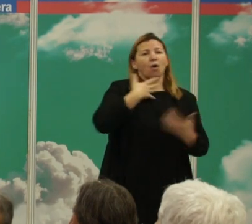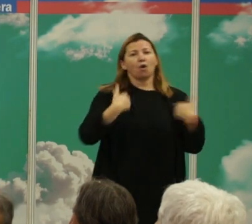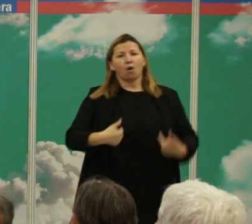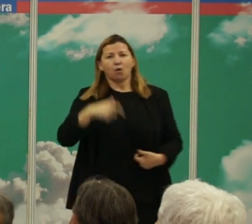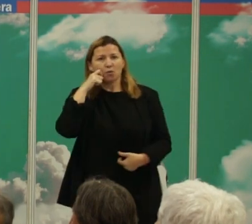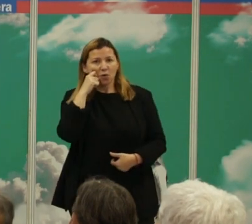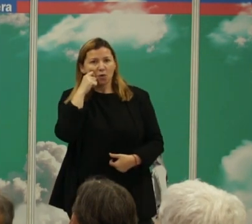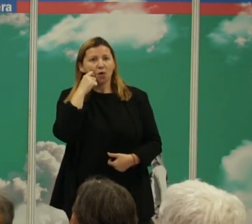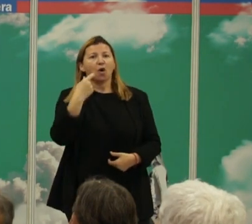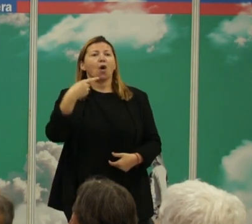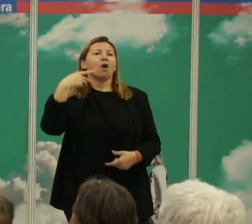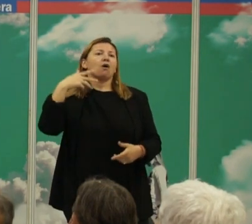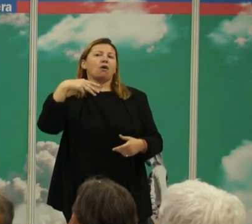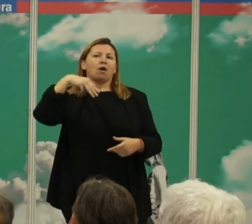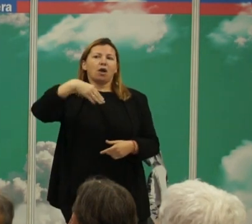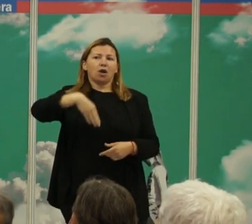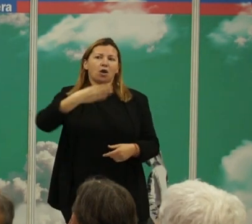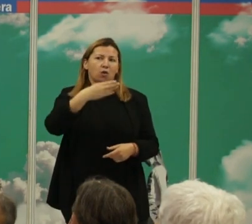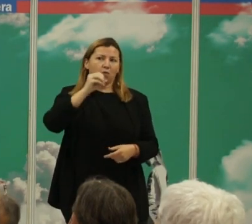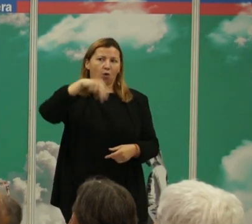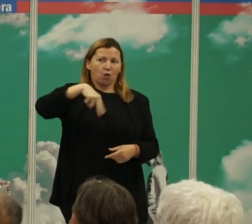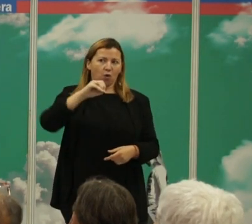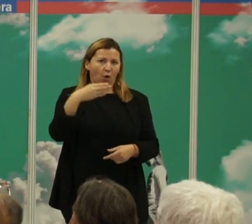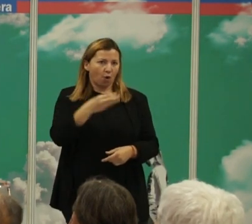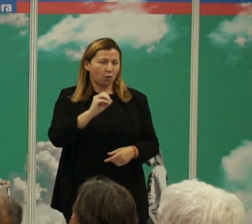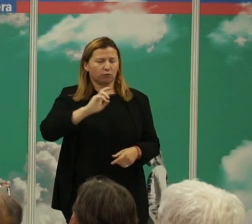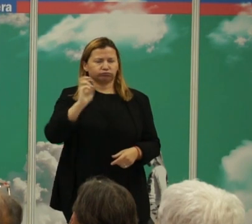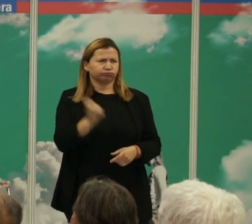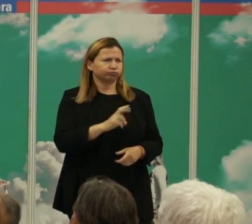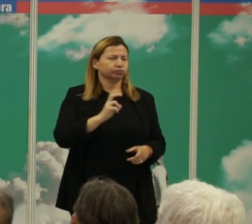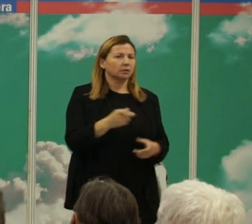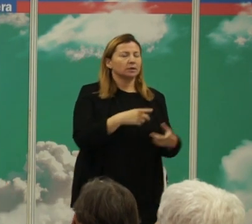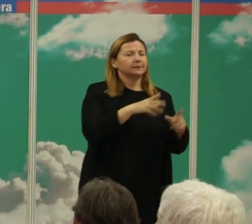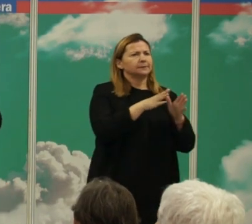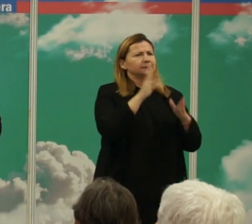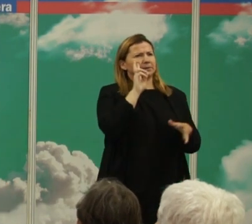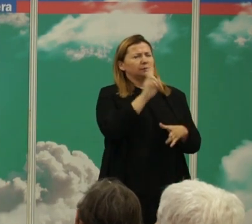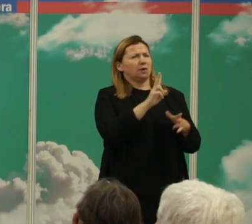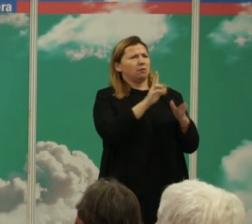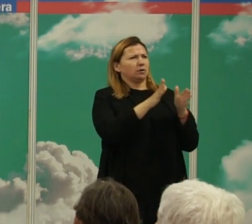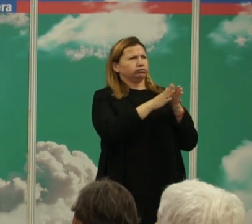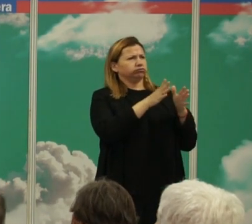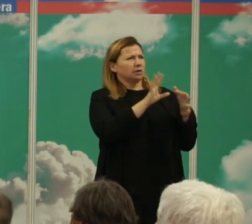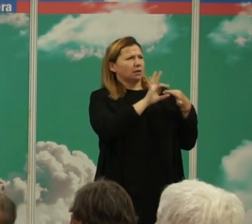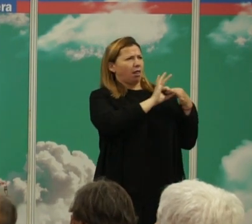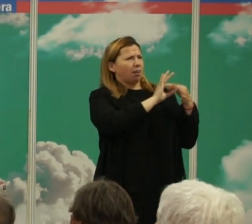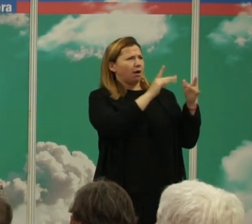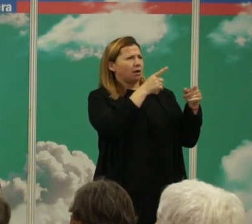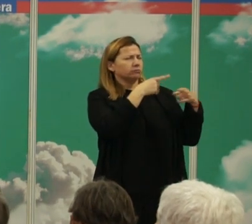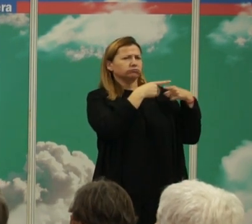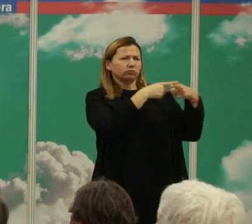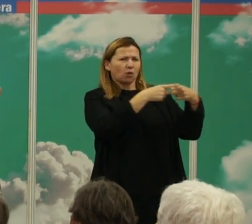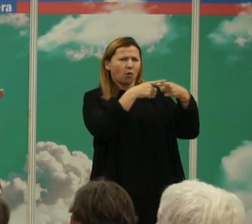y el chimpasé y vemos una tendencia ¿no? eso quiere decir que dependiendo de donde estés en el árbol